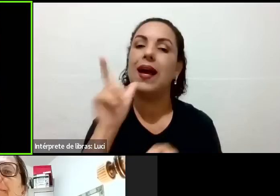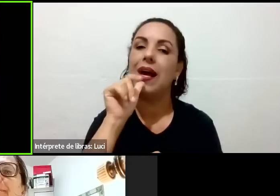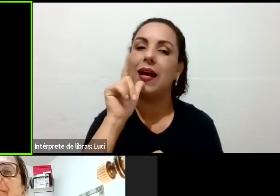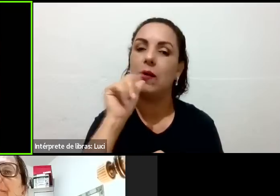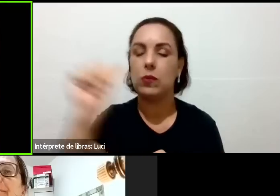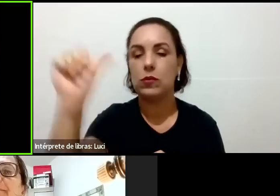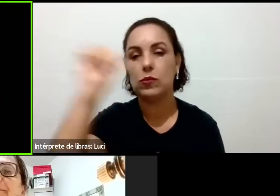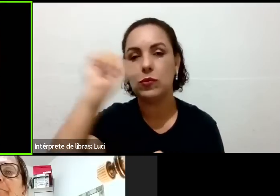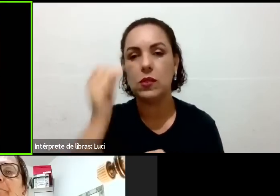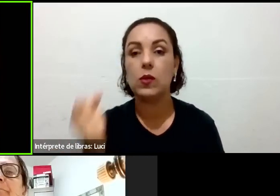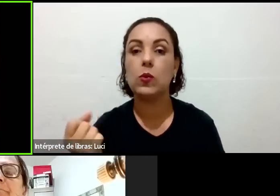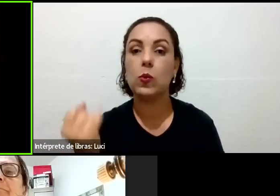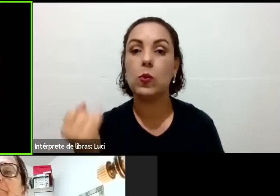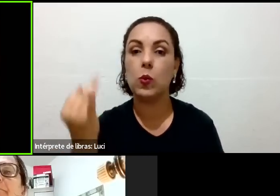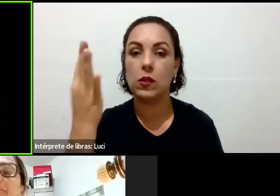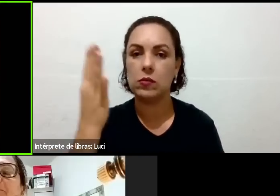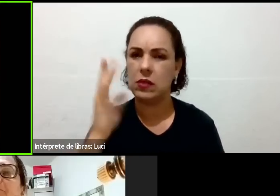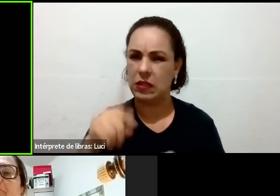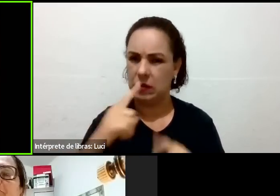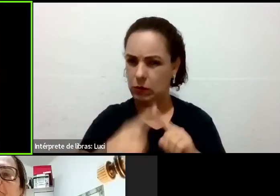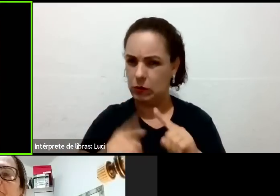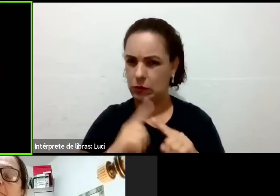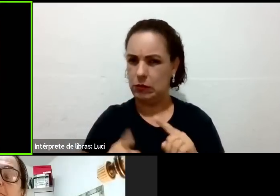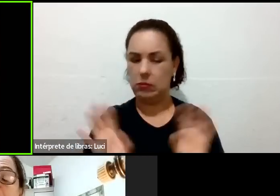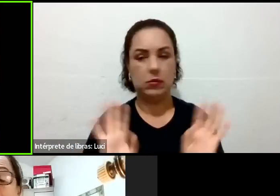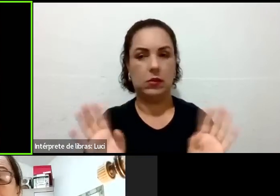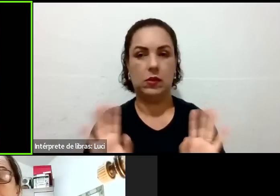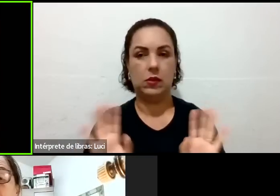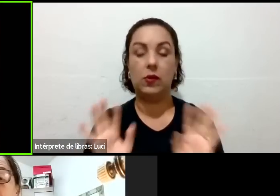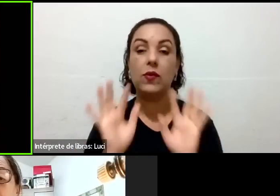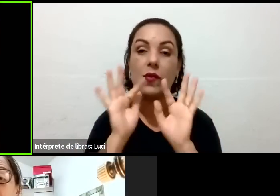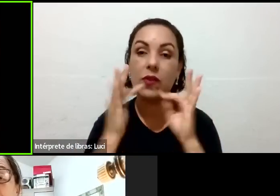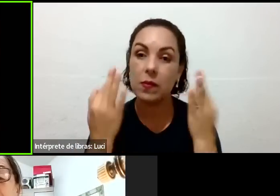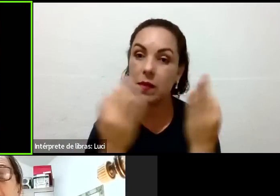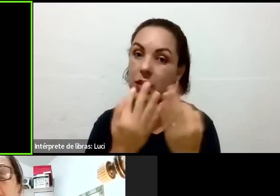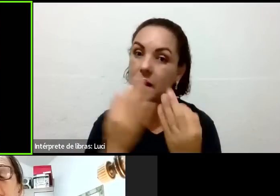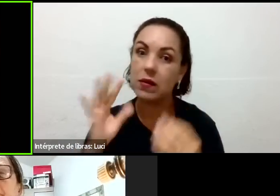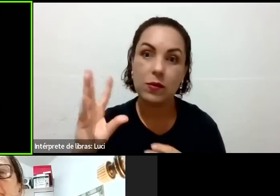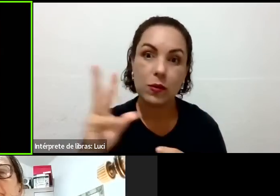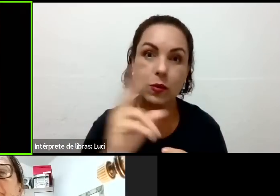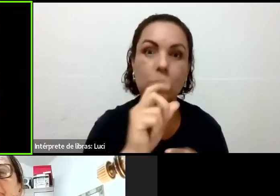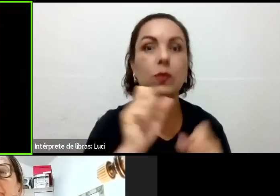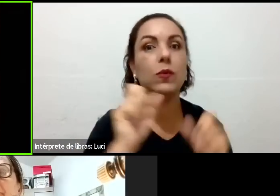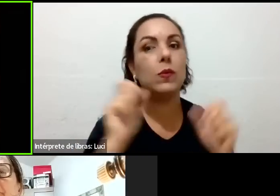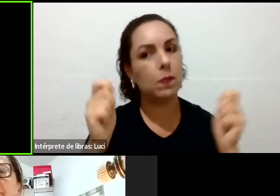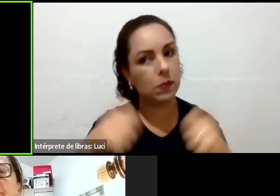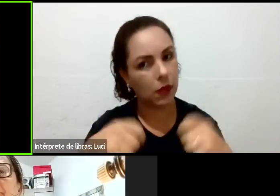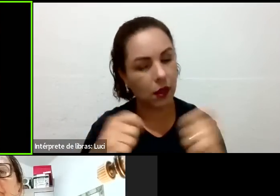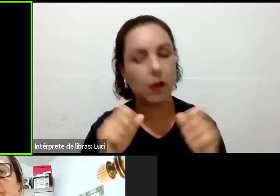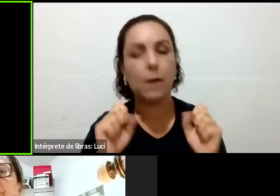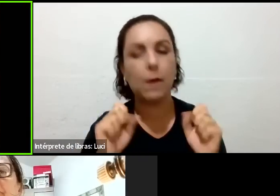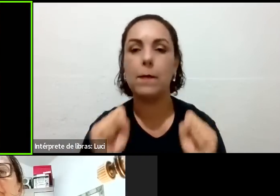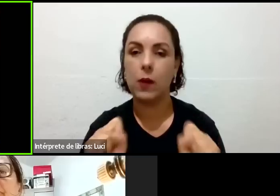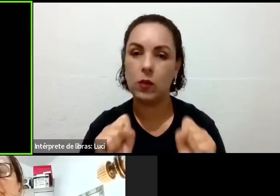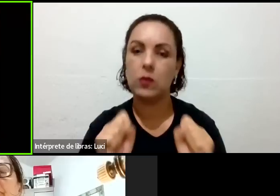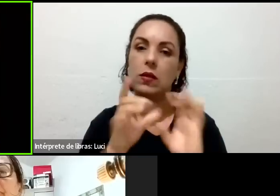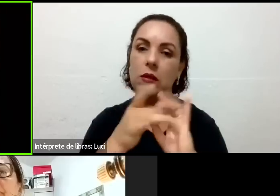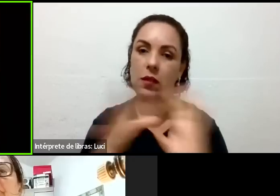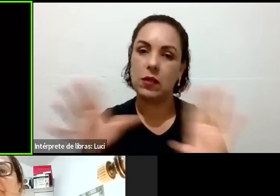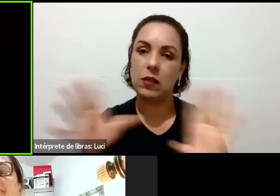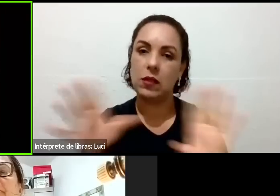Pra começo de conversa. Então, todos na casa podem usar. Aqui em casa, a gente usa água da torneira só pra lavar a louça.